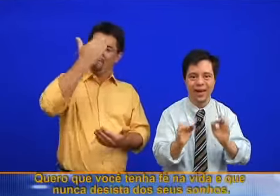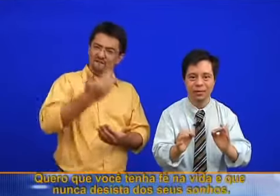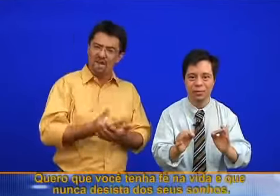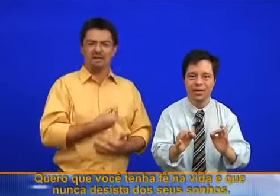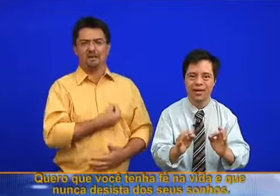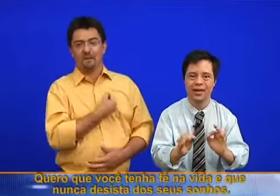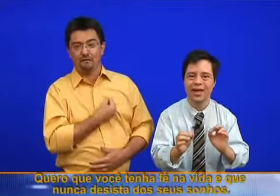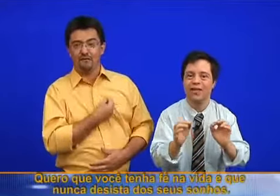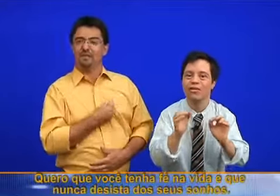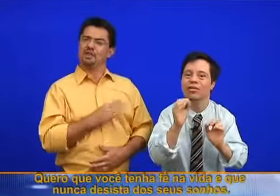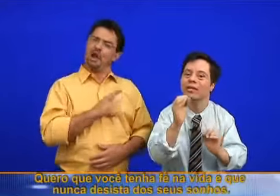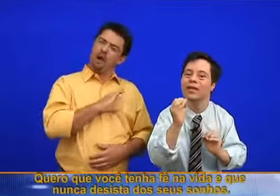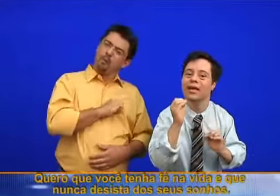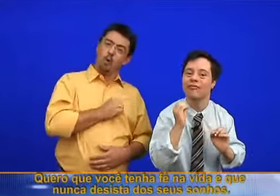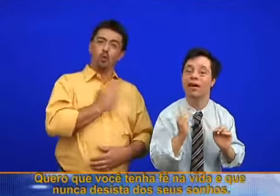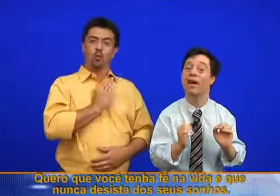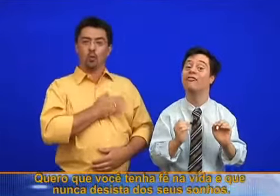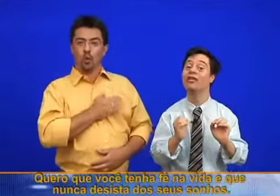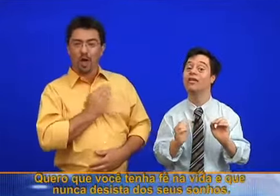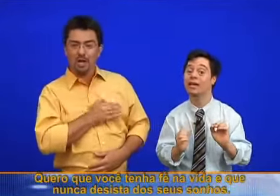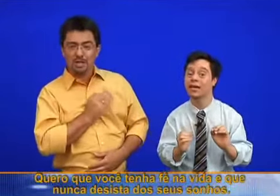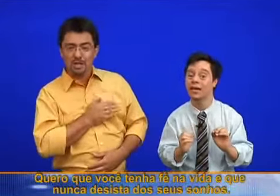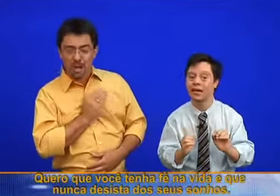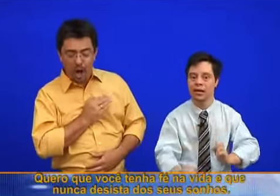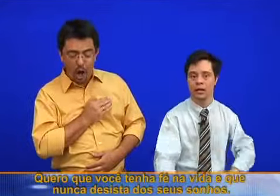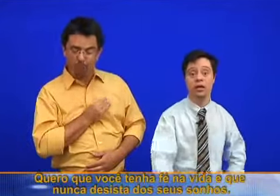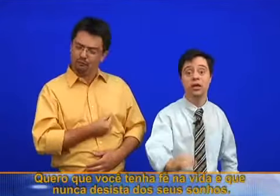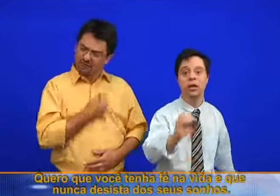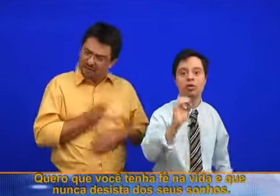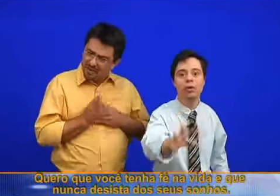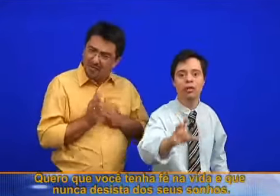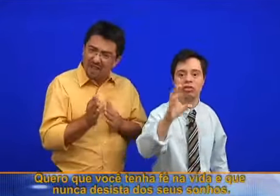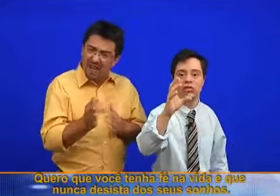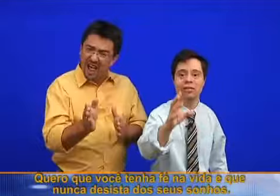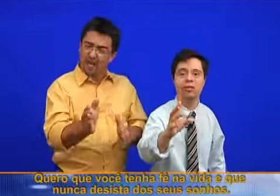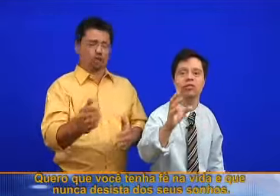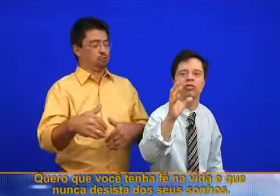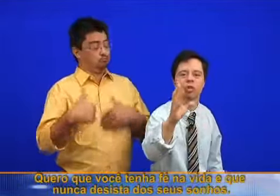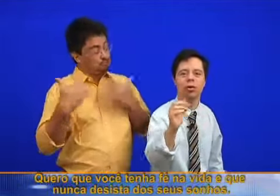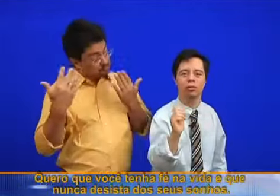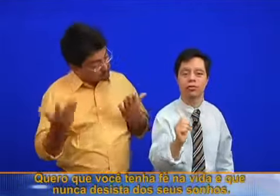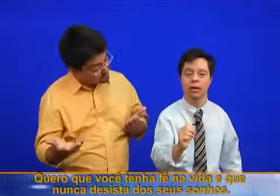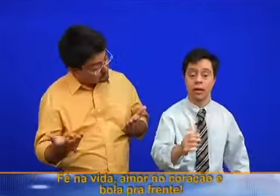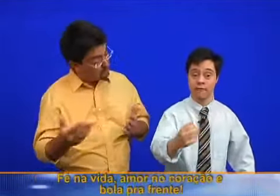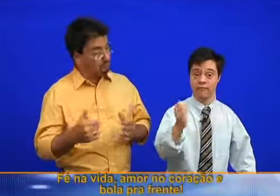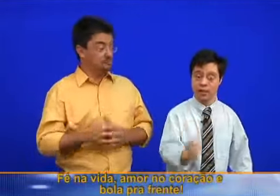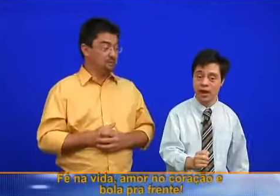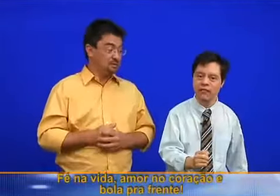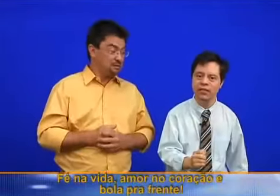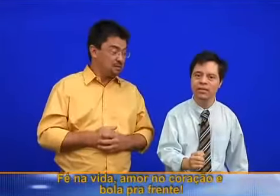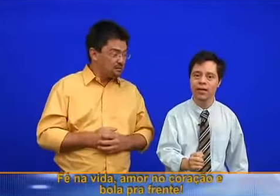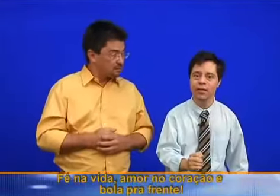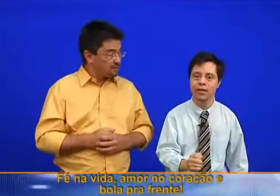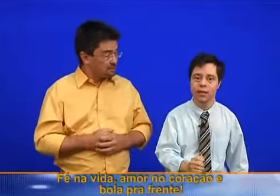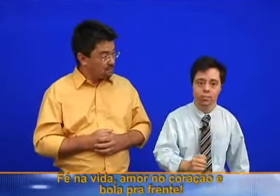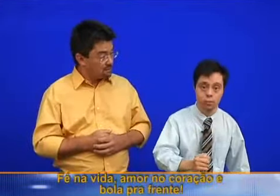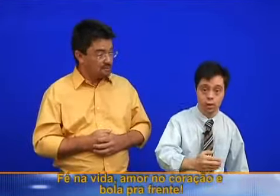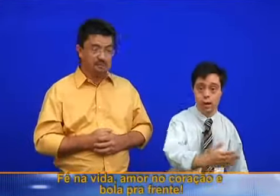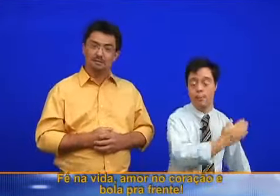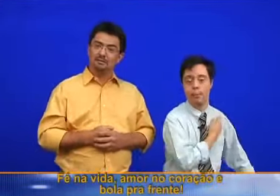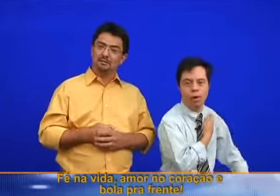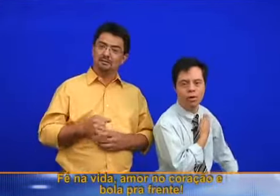Quero que você tenha fé na vida e que nunca desista de seus sonhos. Fé na vida,